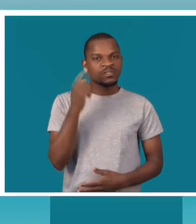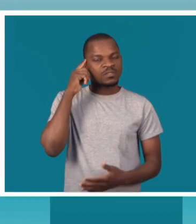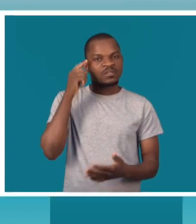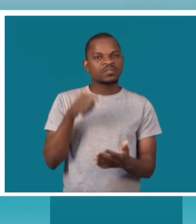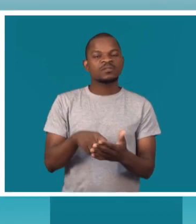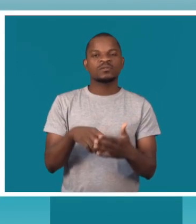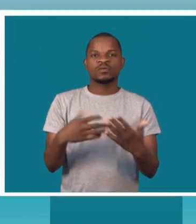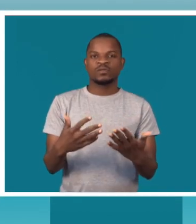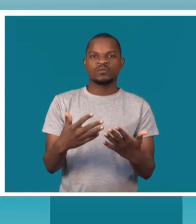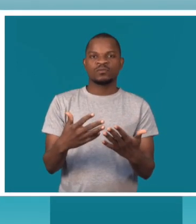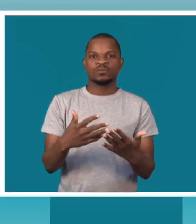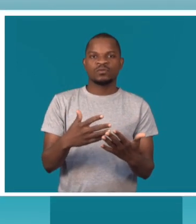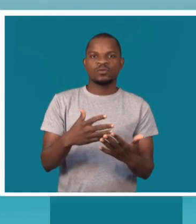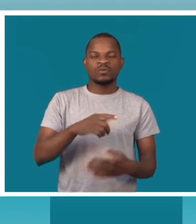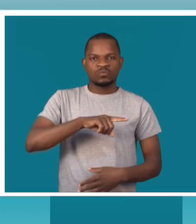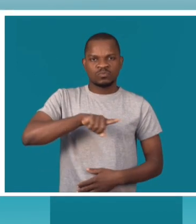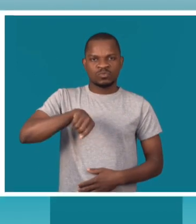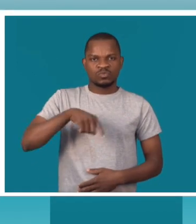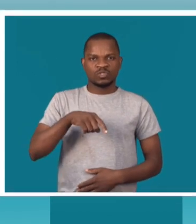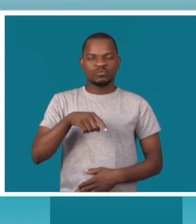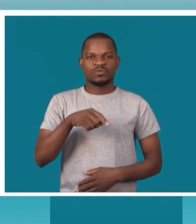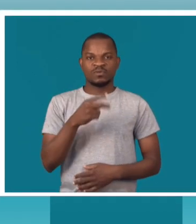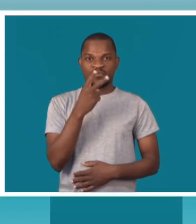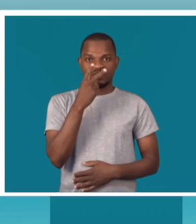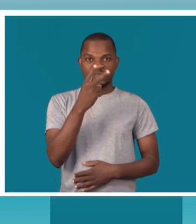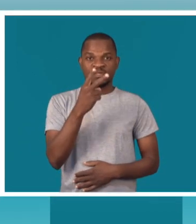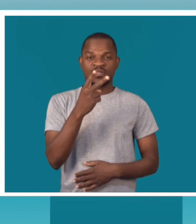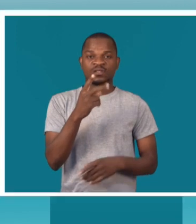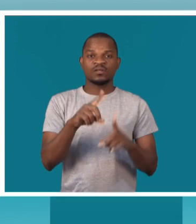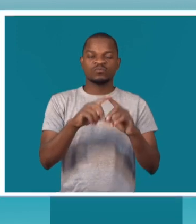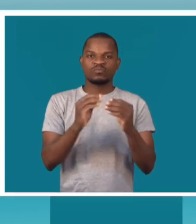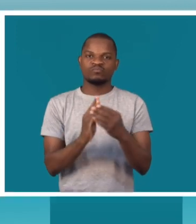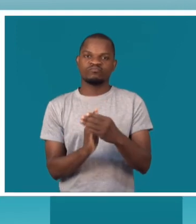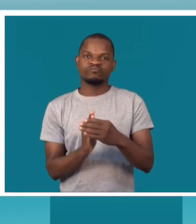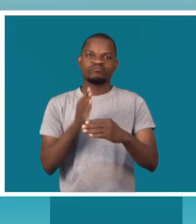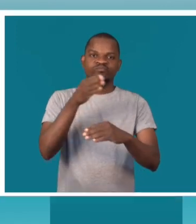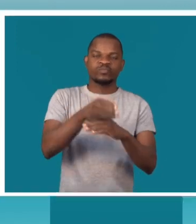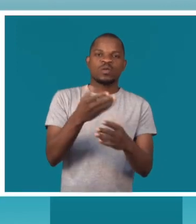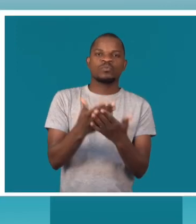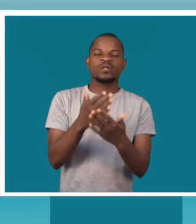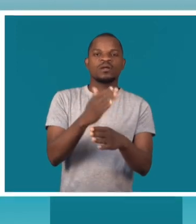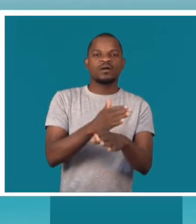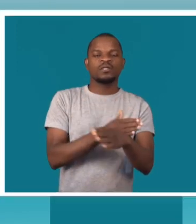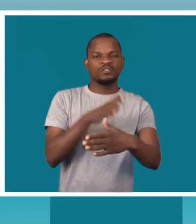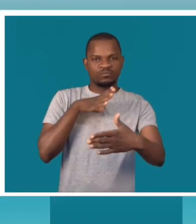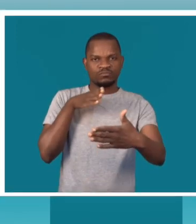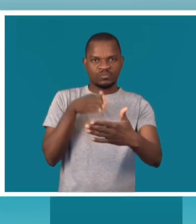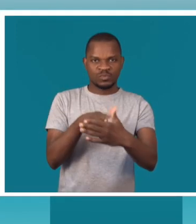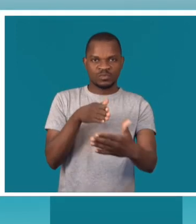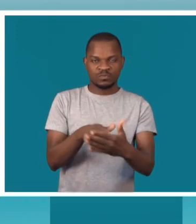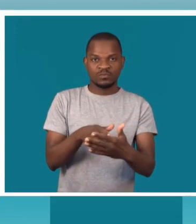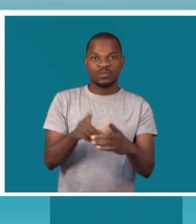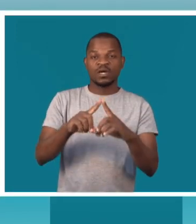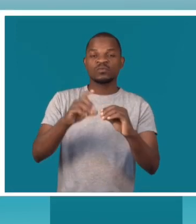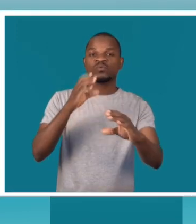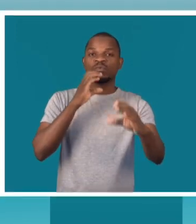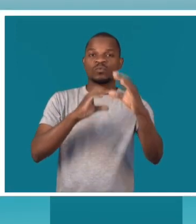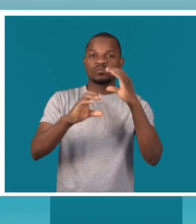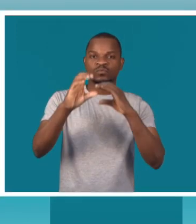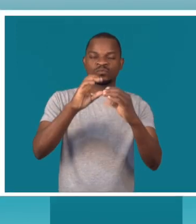estamos a corrigir, estamos a cobrir uma lacuna que nós tínhamos muito grande, que nós temos, que é a parte de comunicação